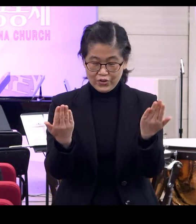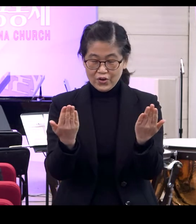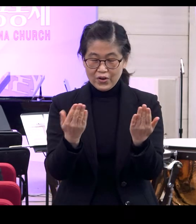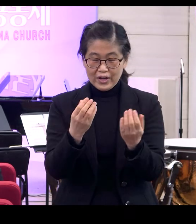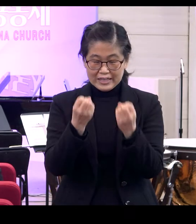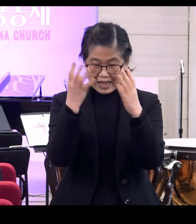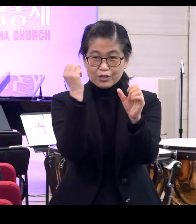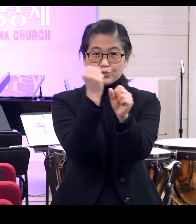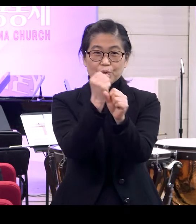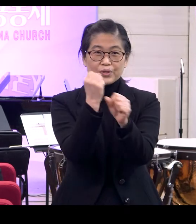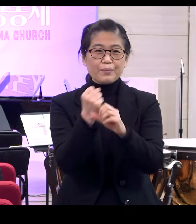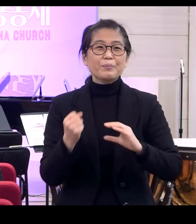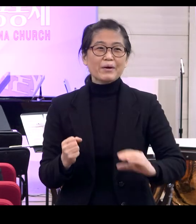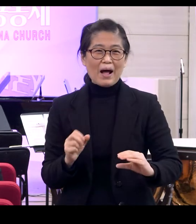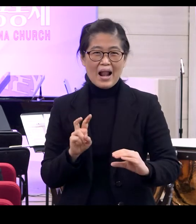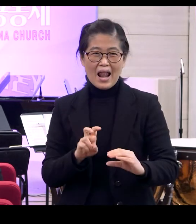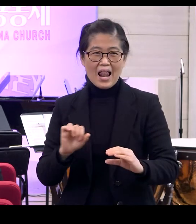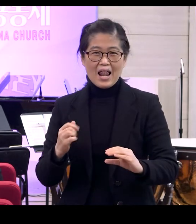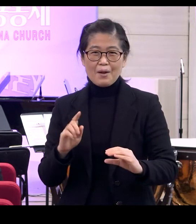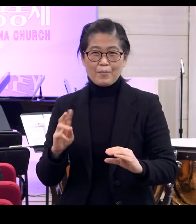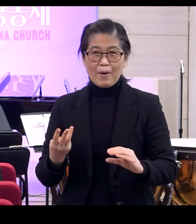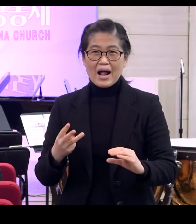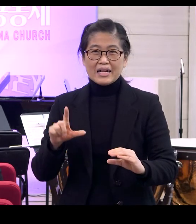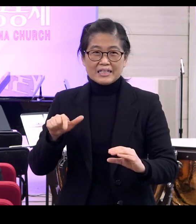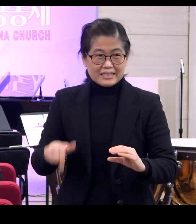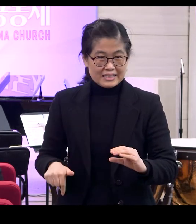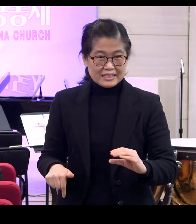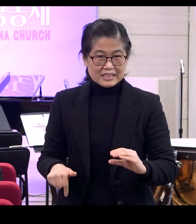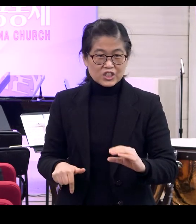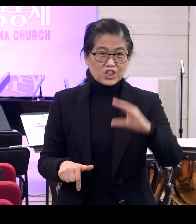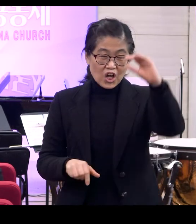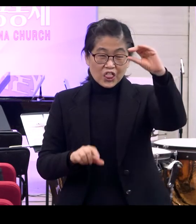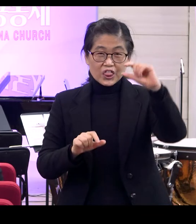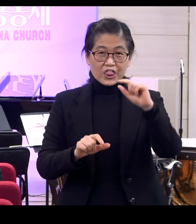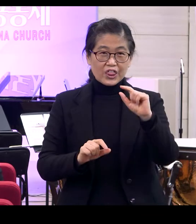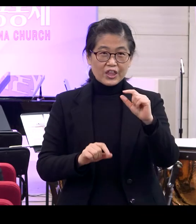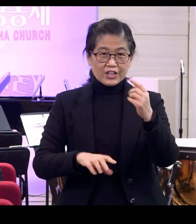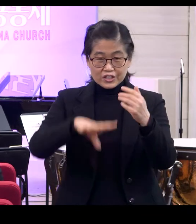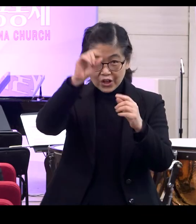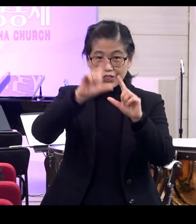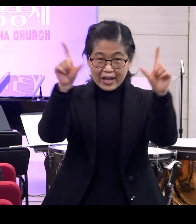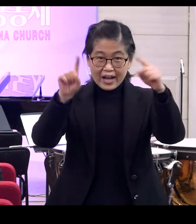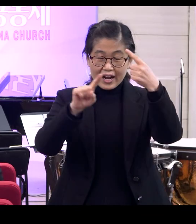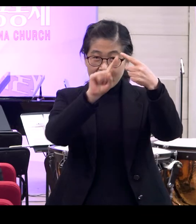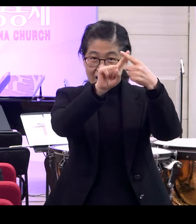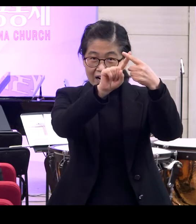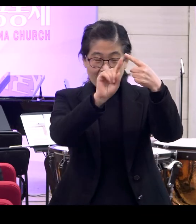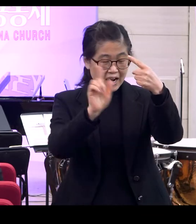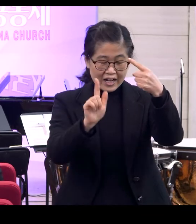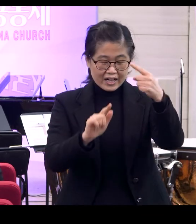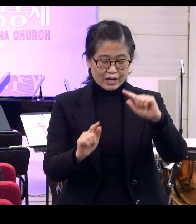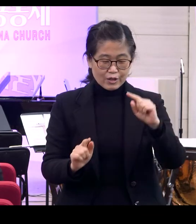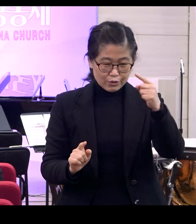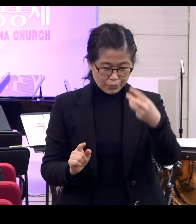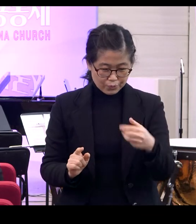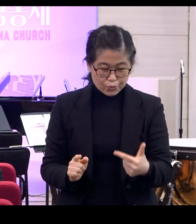이야기는요 미괄식입니다 첫째 날이 아니라 여섯째 날 즉 마지막 날 그것도